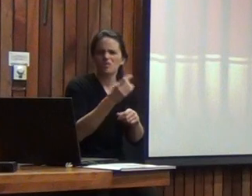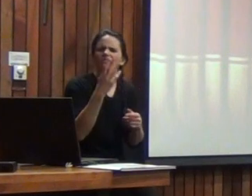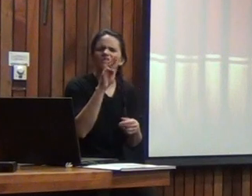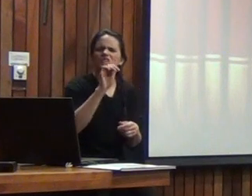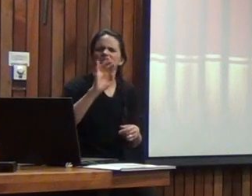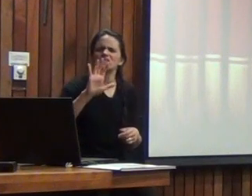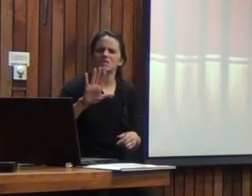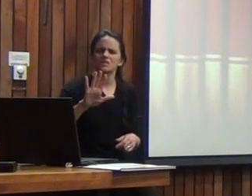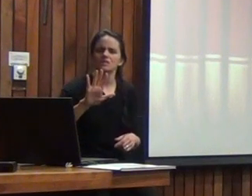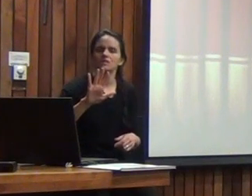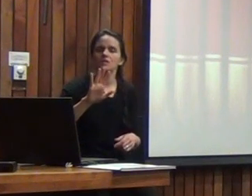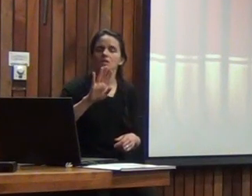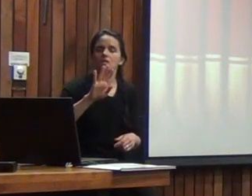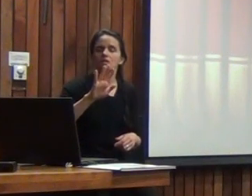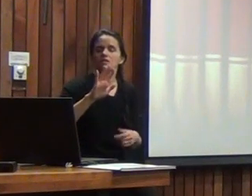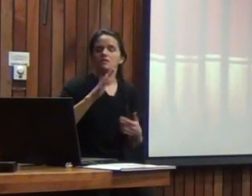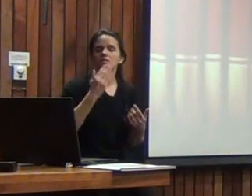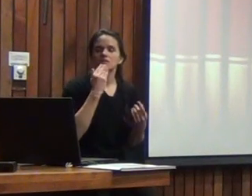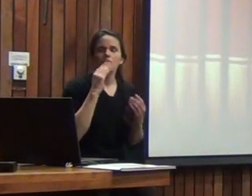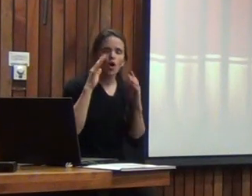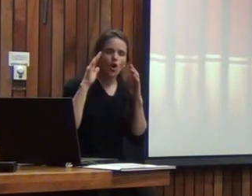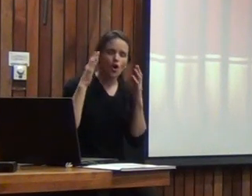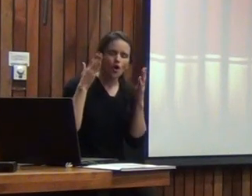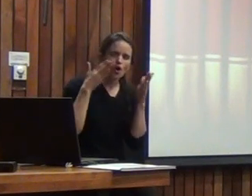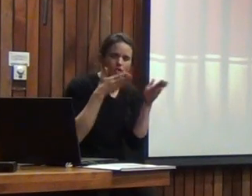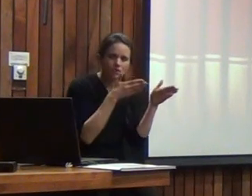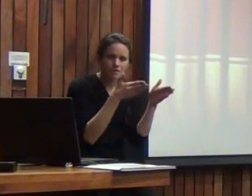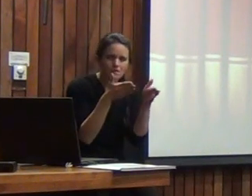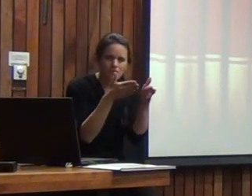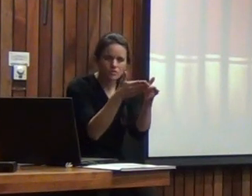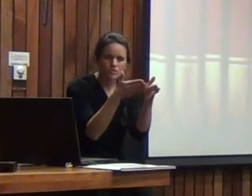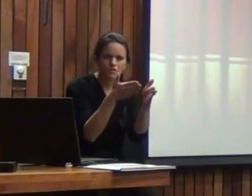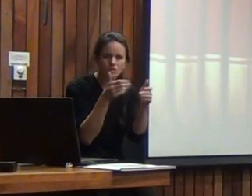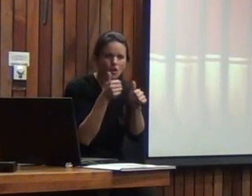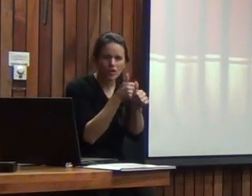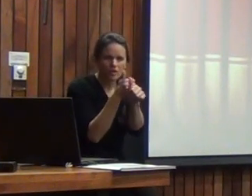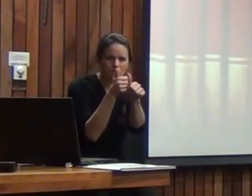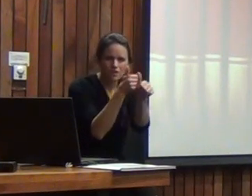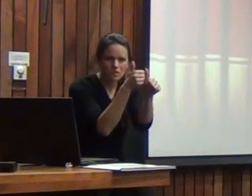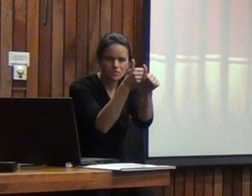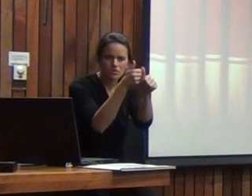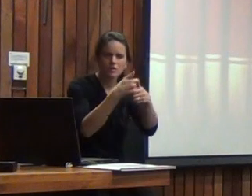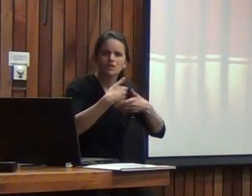o si pudieran profundizar también ¿qué orientaciones también entrega ese contexto educacional?